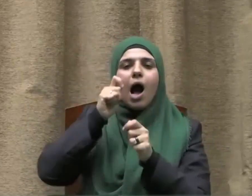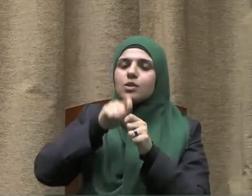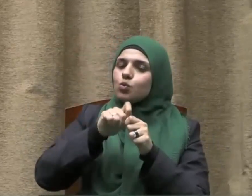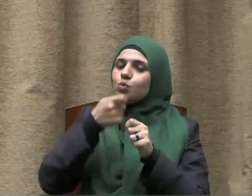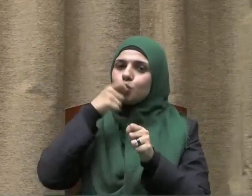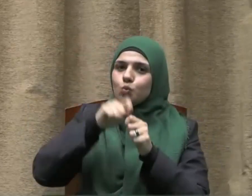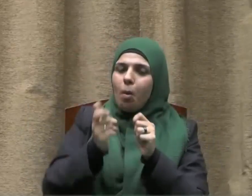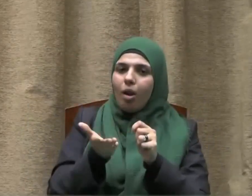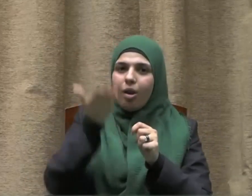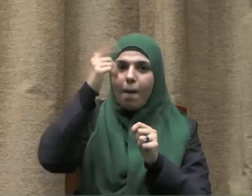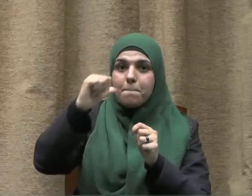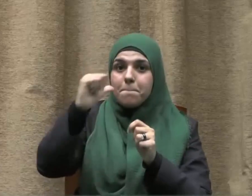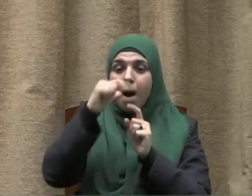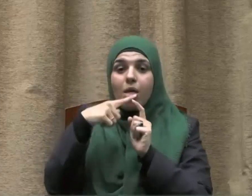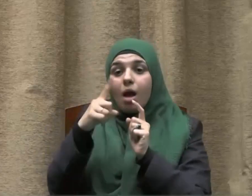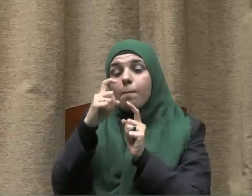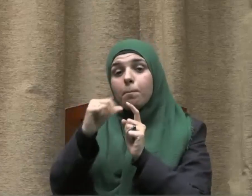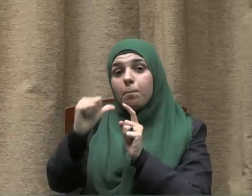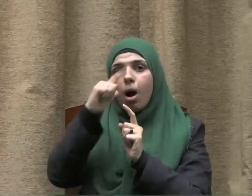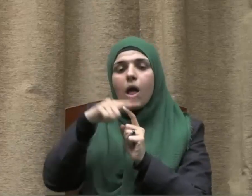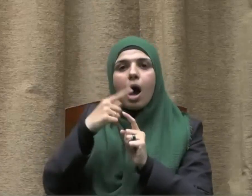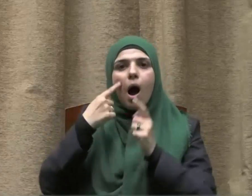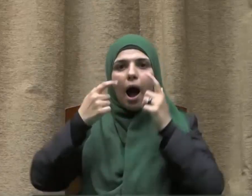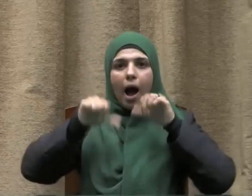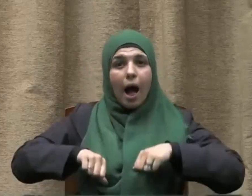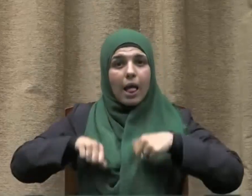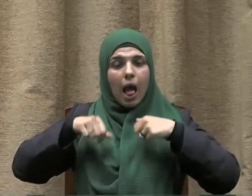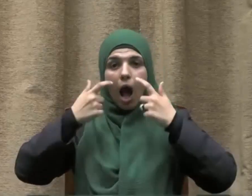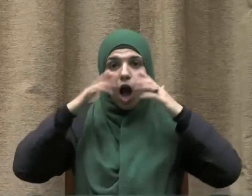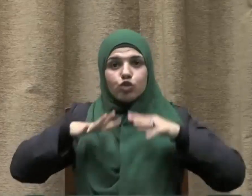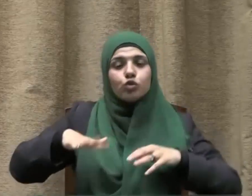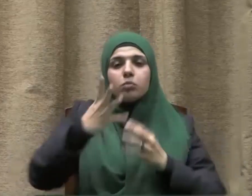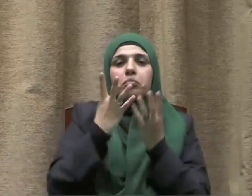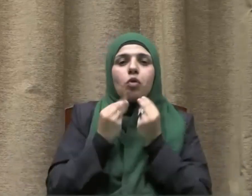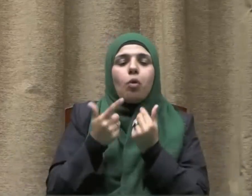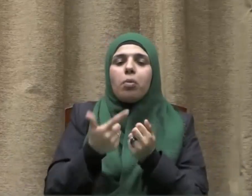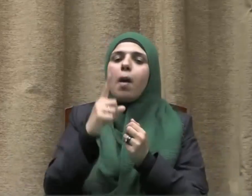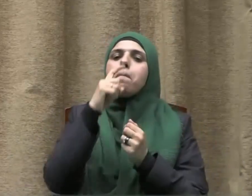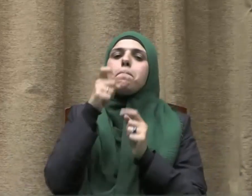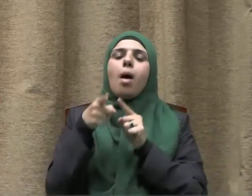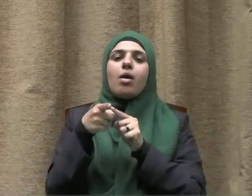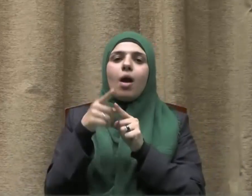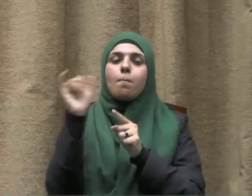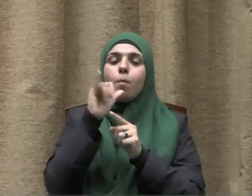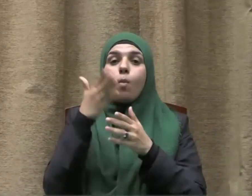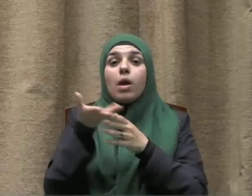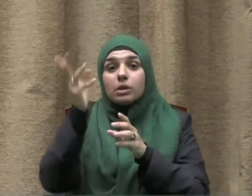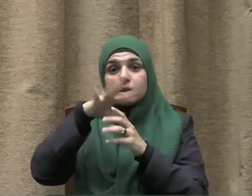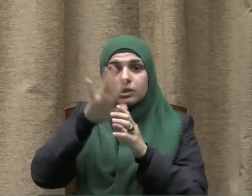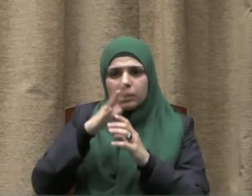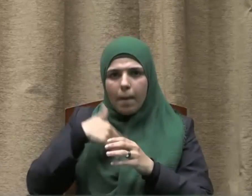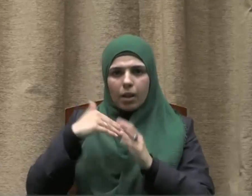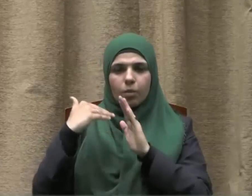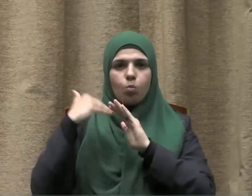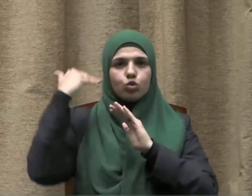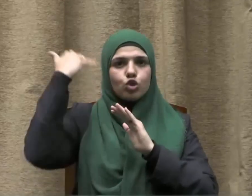وجل علينا فالماء أصل الحياة والأحياء وأهم مصادر النماء والرخاء